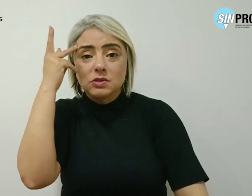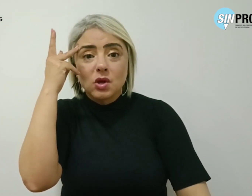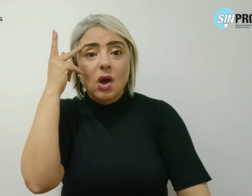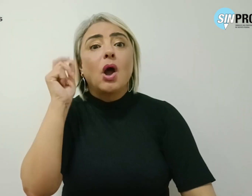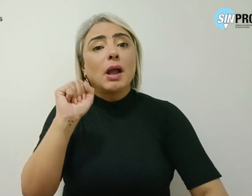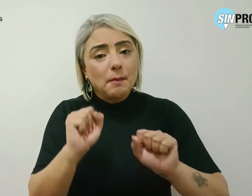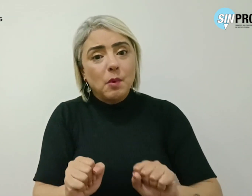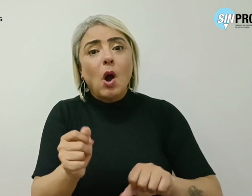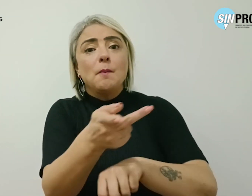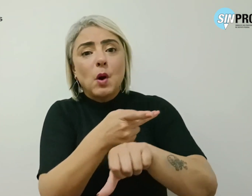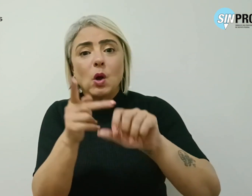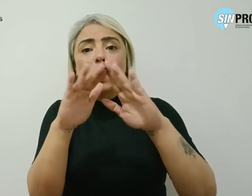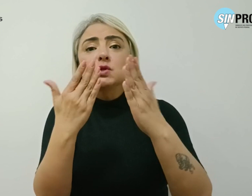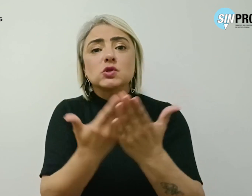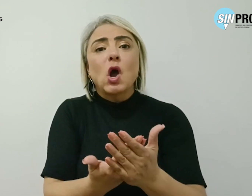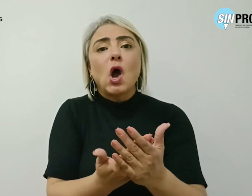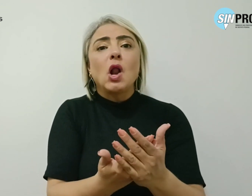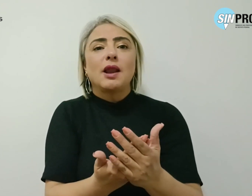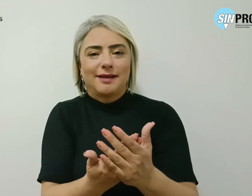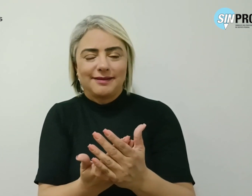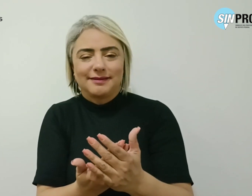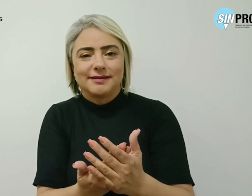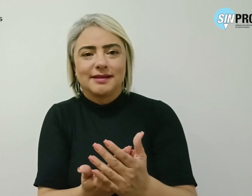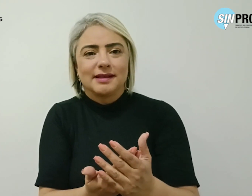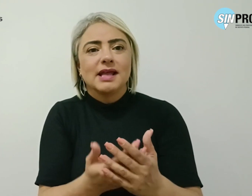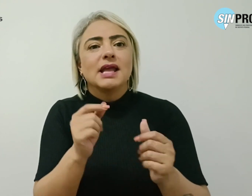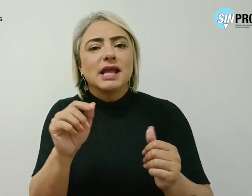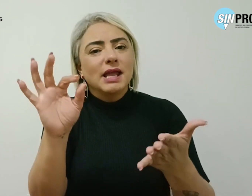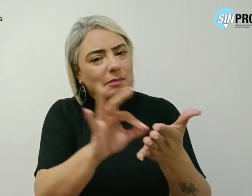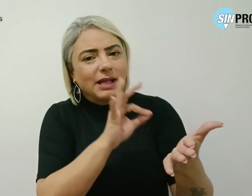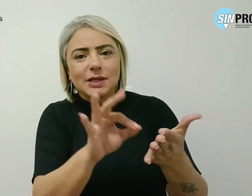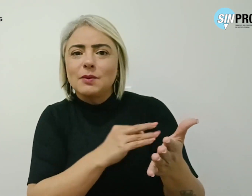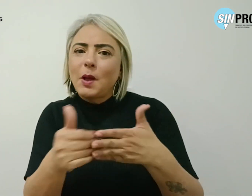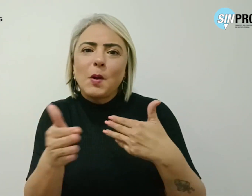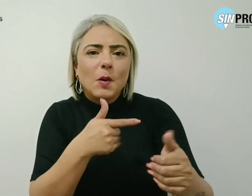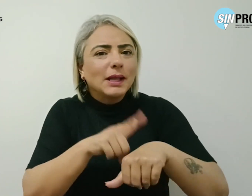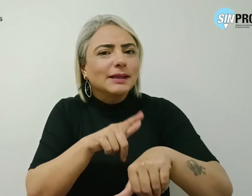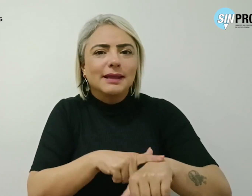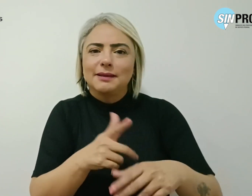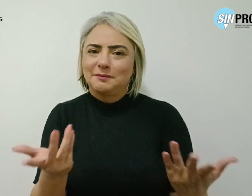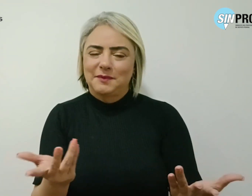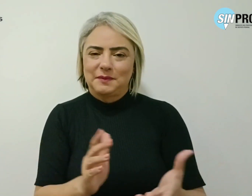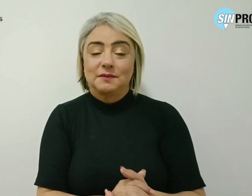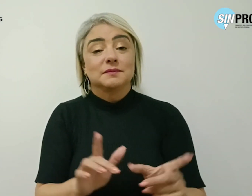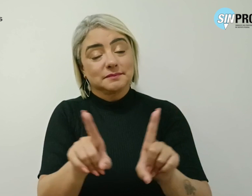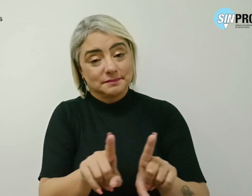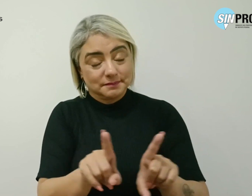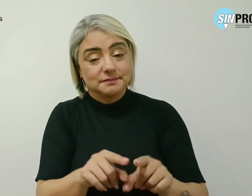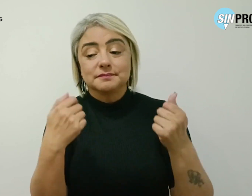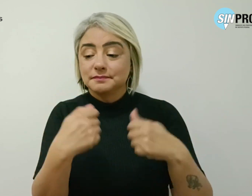elas podem procurar determinadas escolas e se matricularem. Além disso, precisa ter